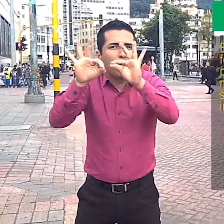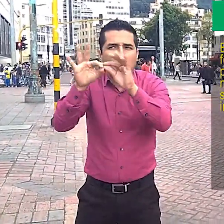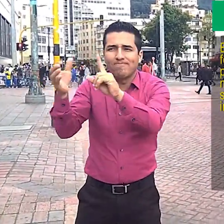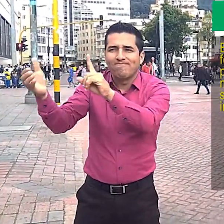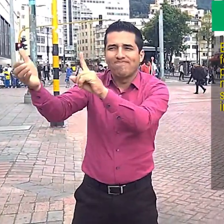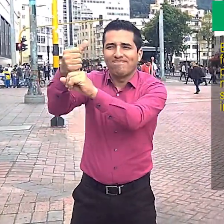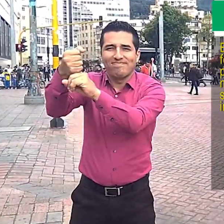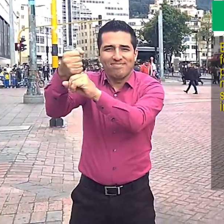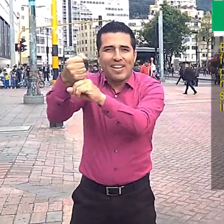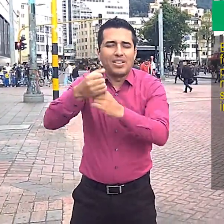independiente.